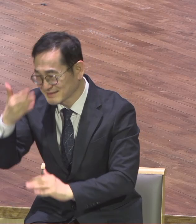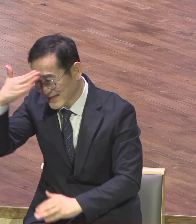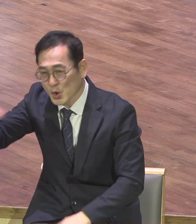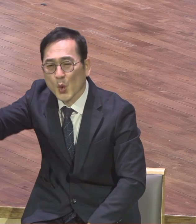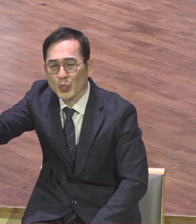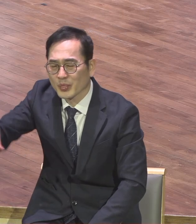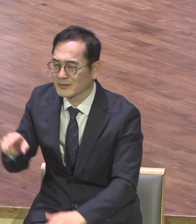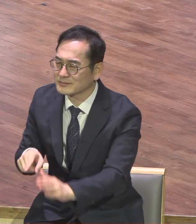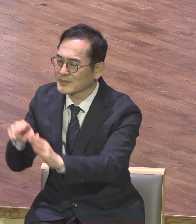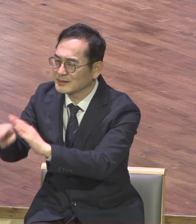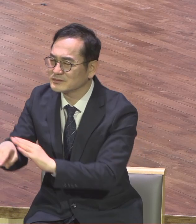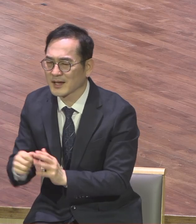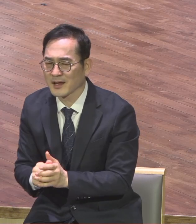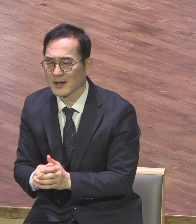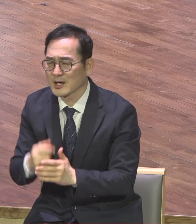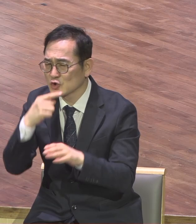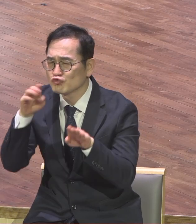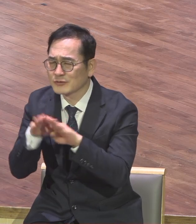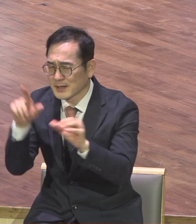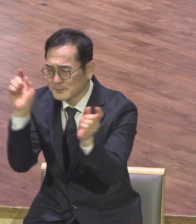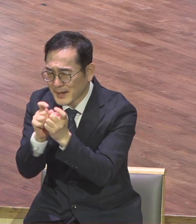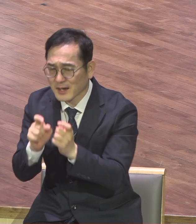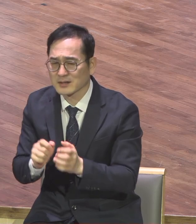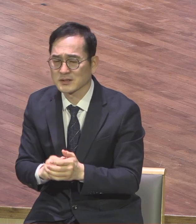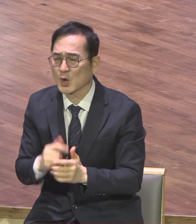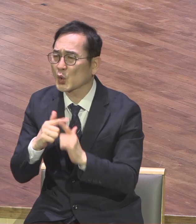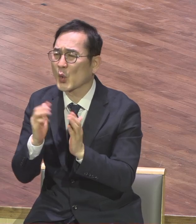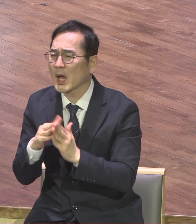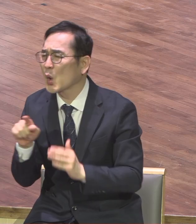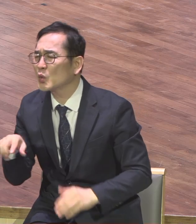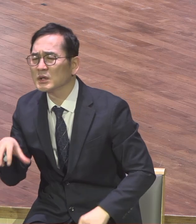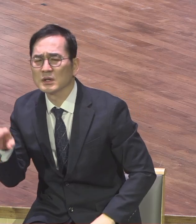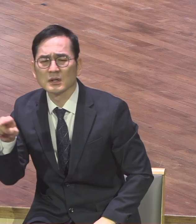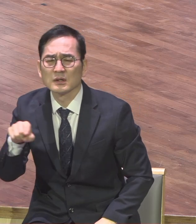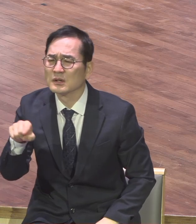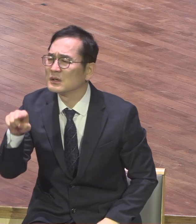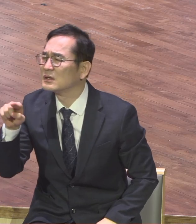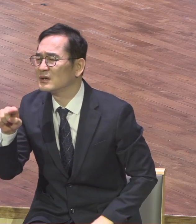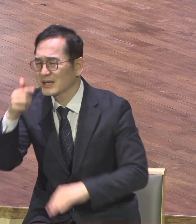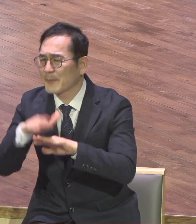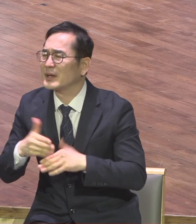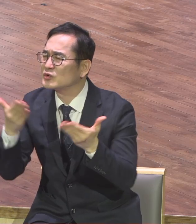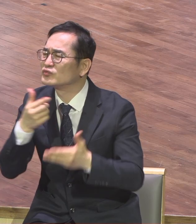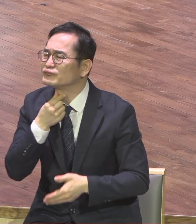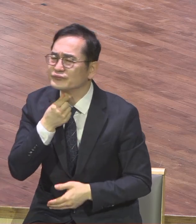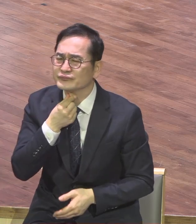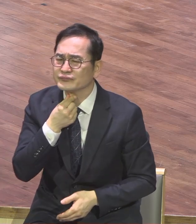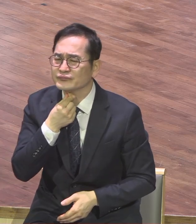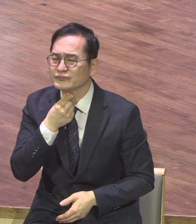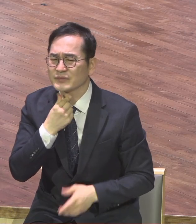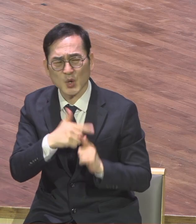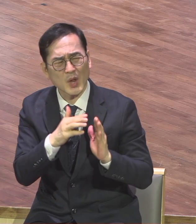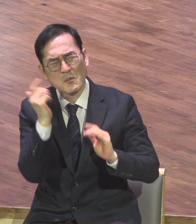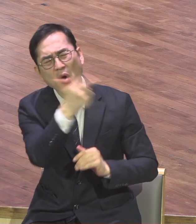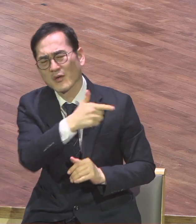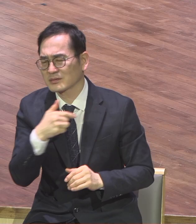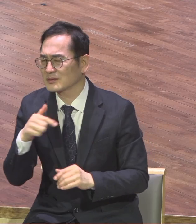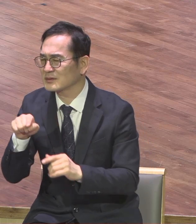스승이고 있는데 마침 경찰이 지나가요 경찰에게 물었어요 내가 교회를 가야 되겠는데